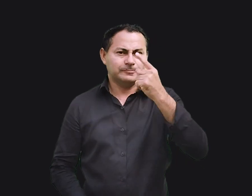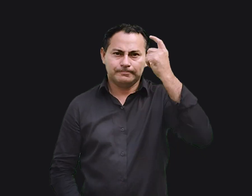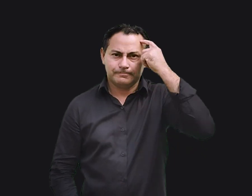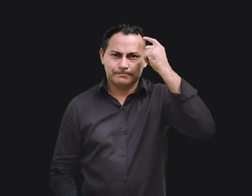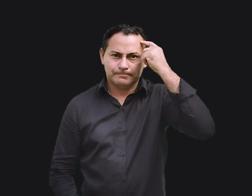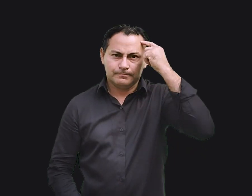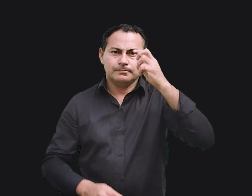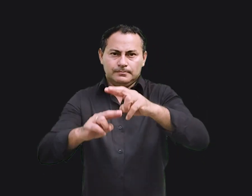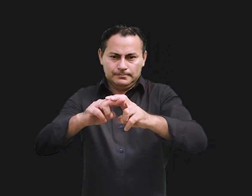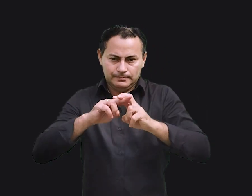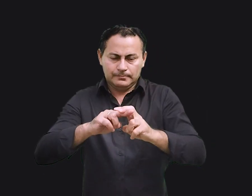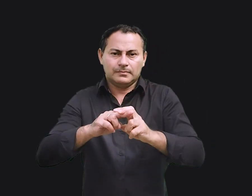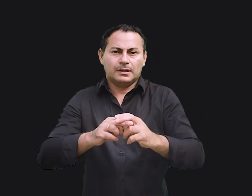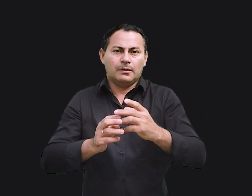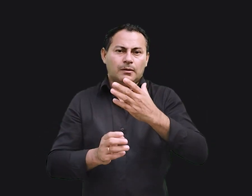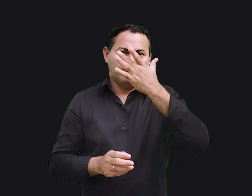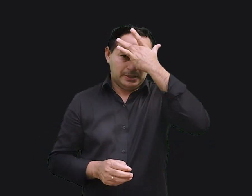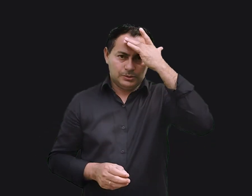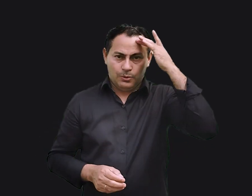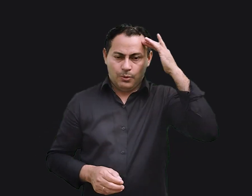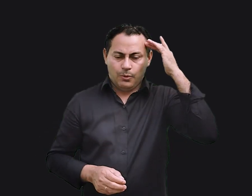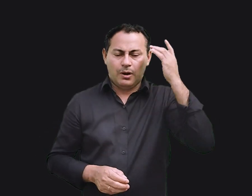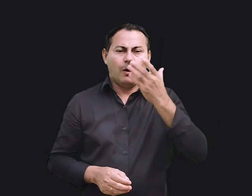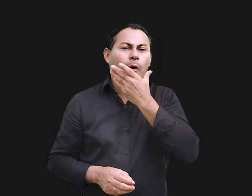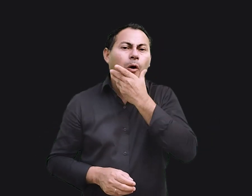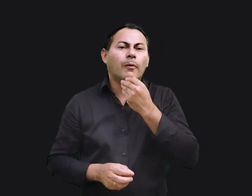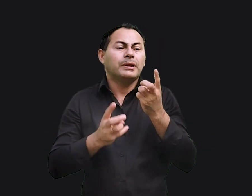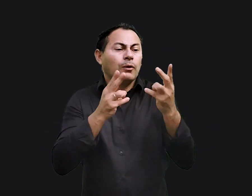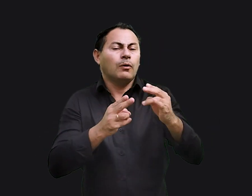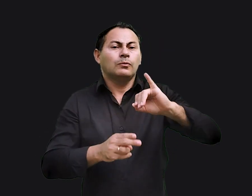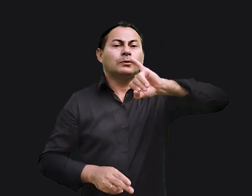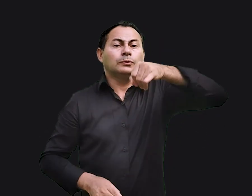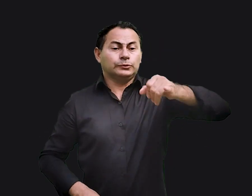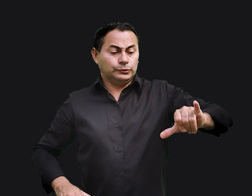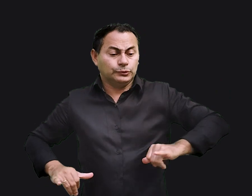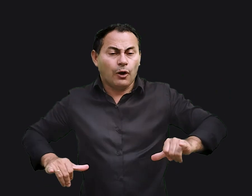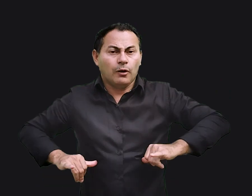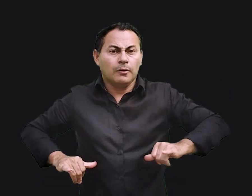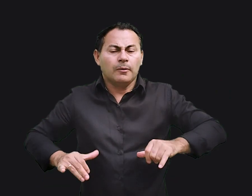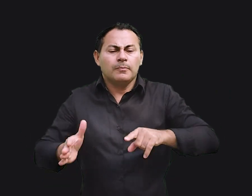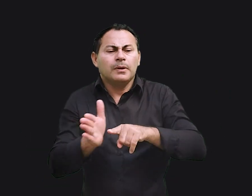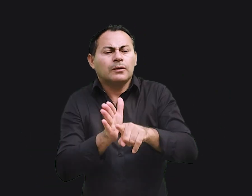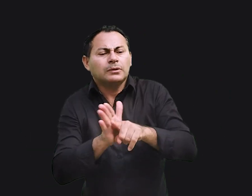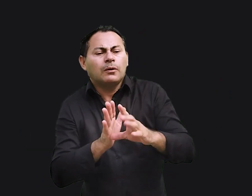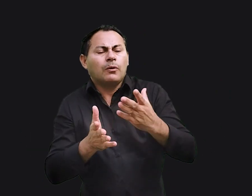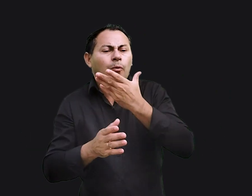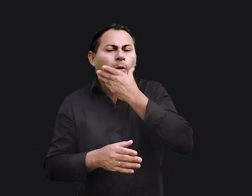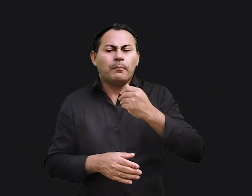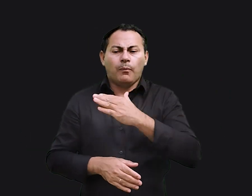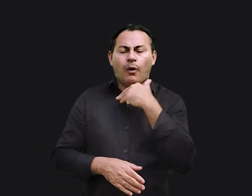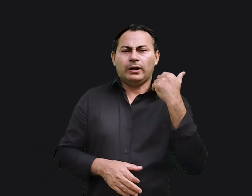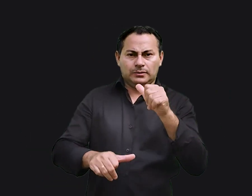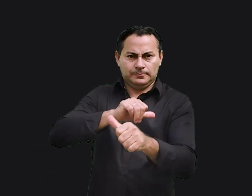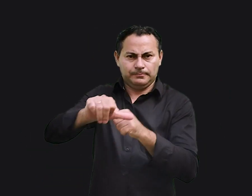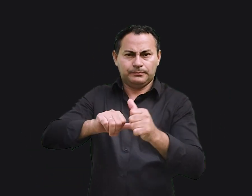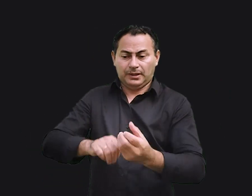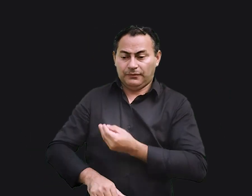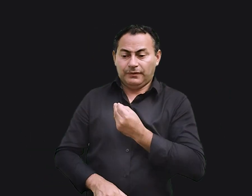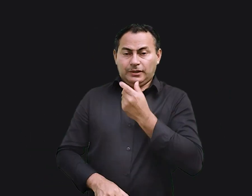pensamento e é por isso que homens, como Jó, perguntaram, quando o homem morre, acaso tornará a viver?